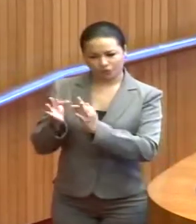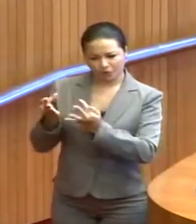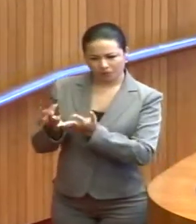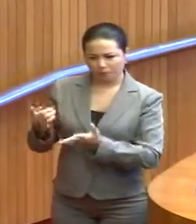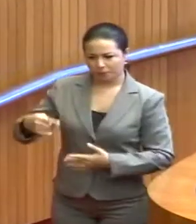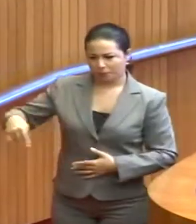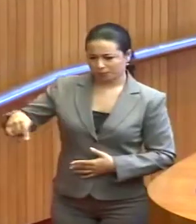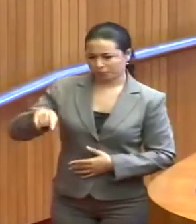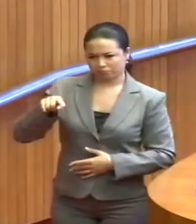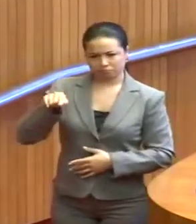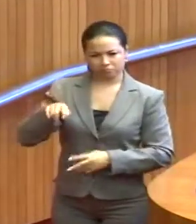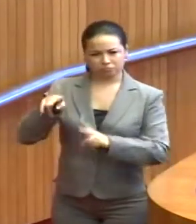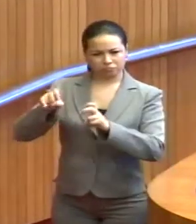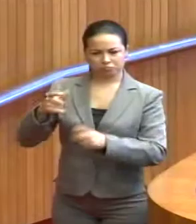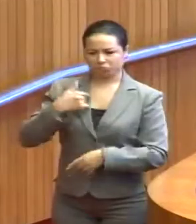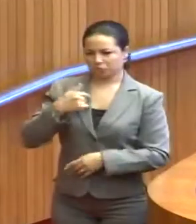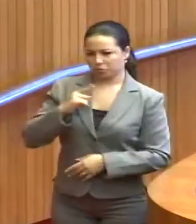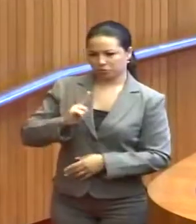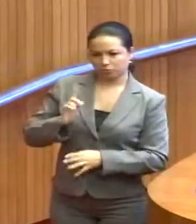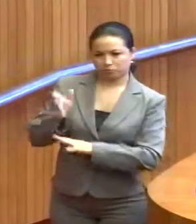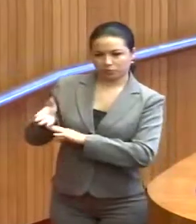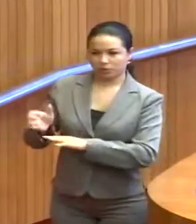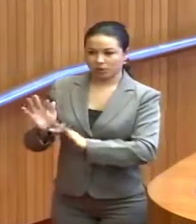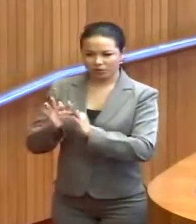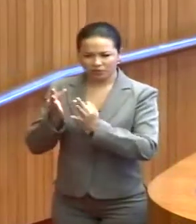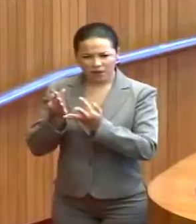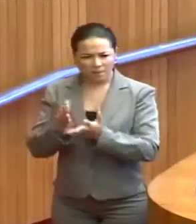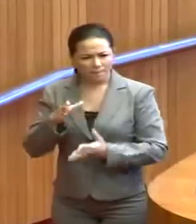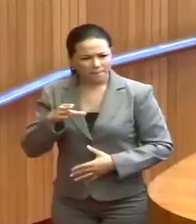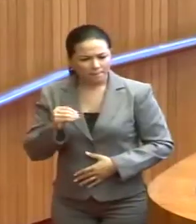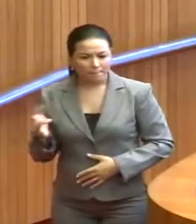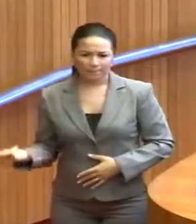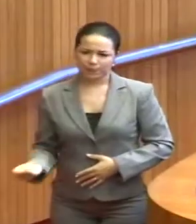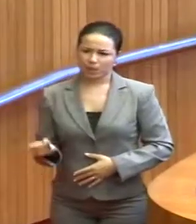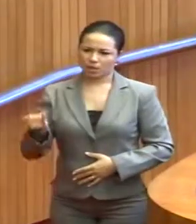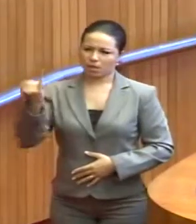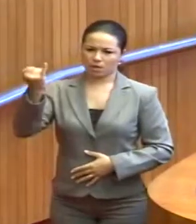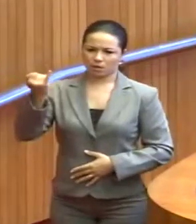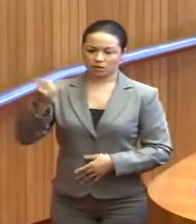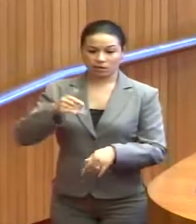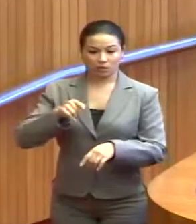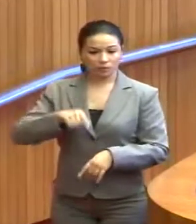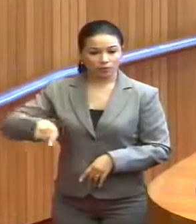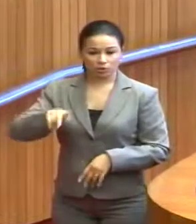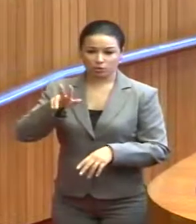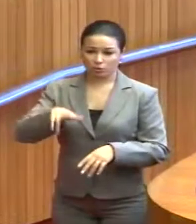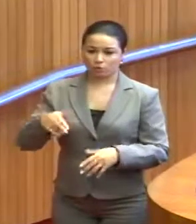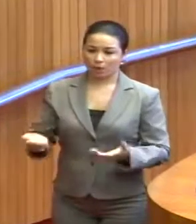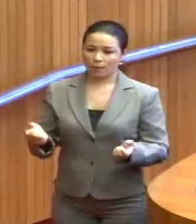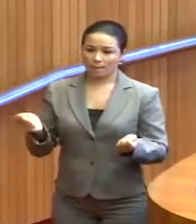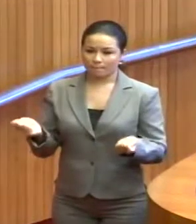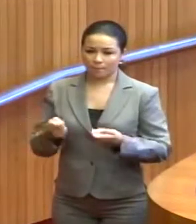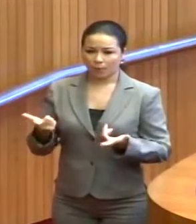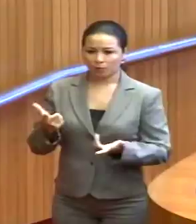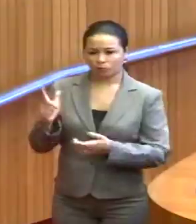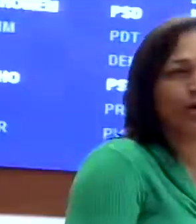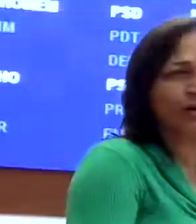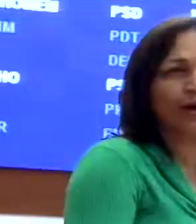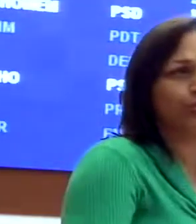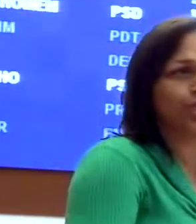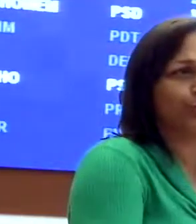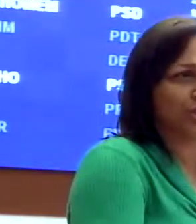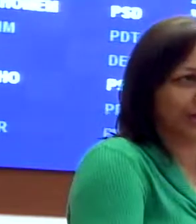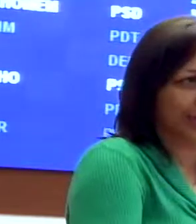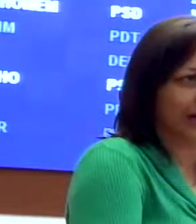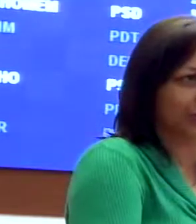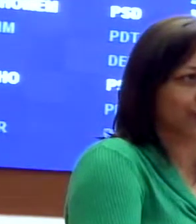um debate que eu nem entro, porque eu acho que a família é tão sagrada, a família é algo que você jamais, na verdade, pode sequer tocar em